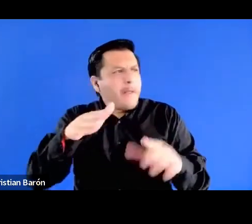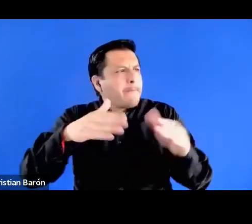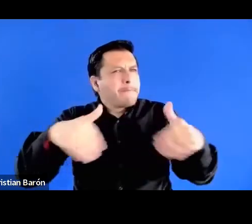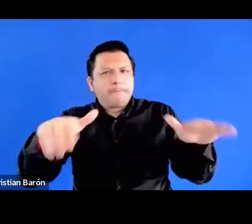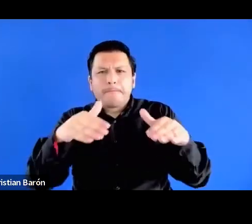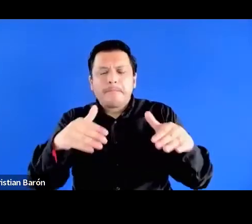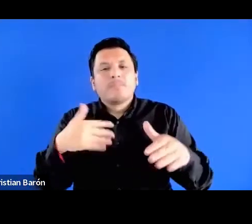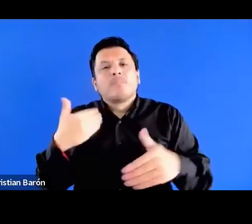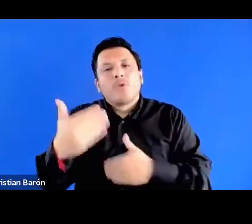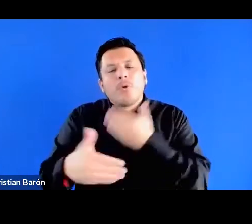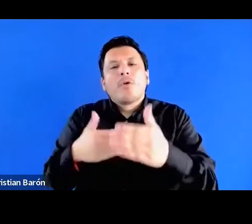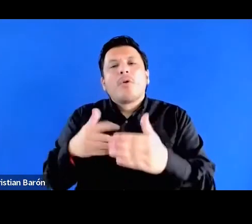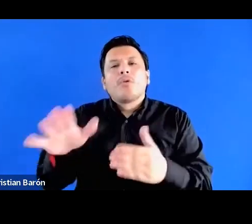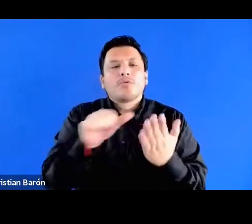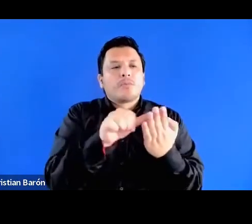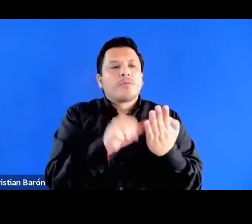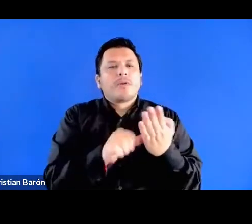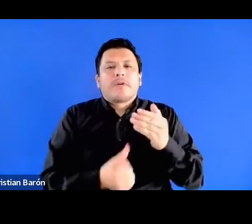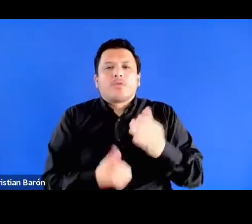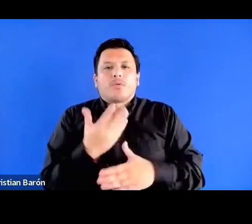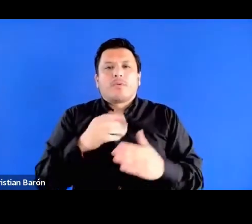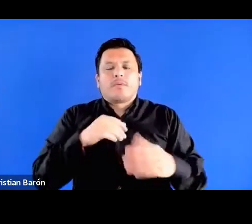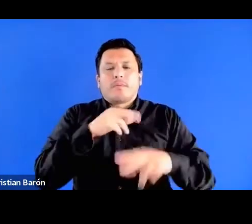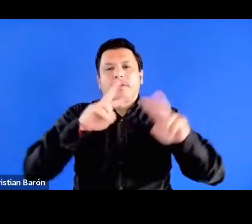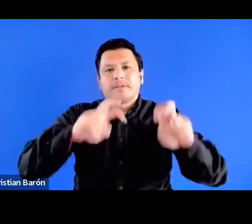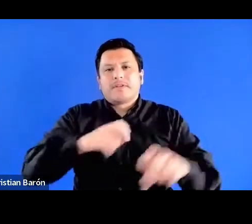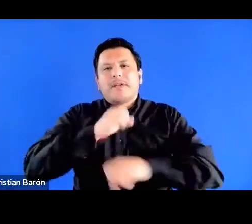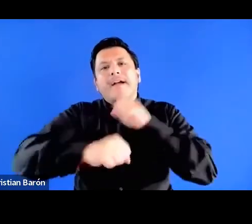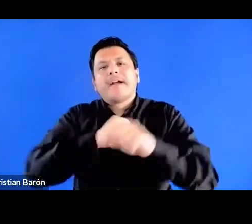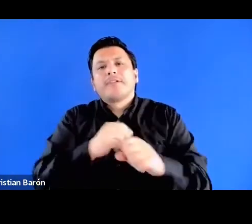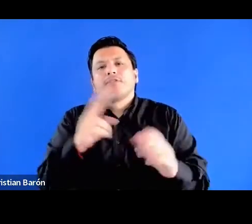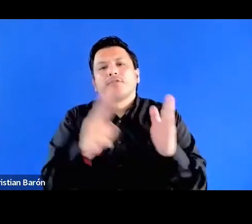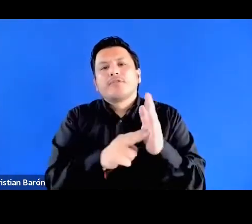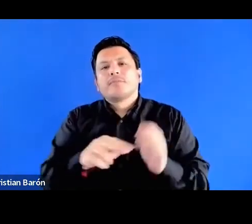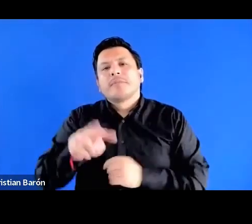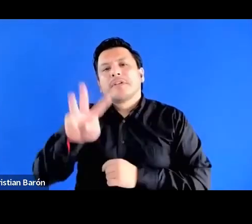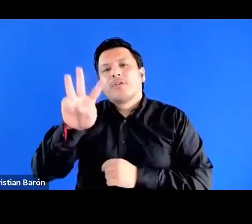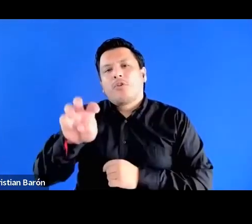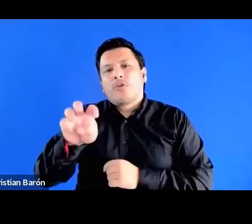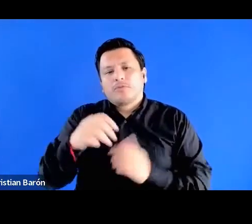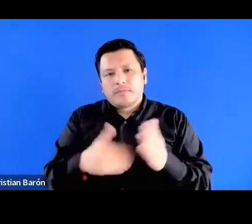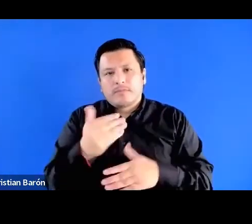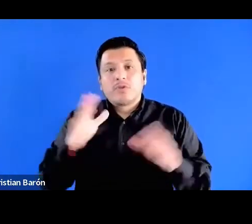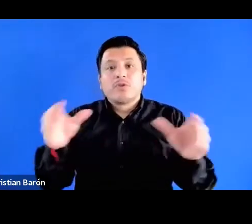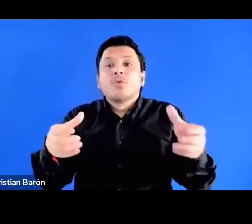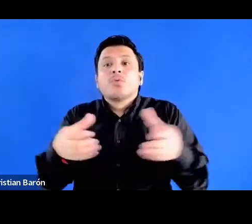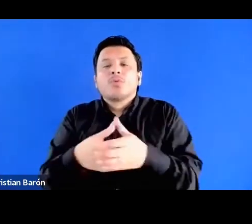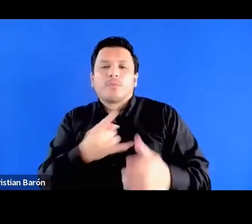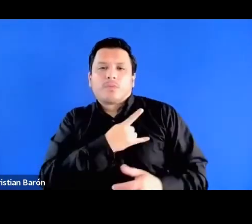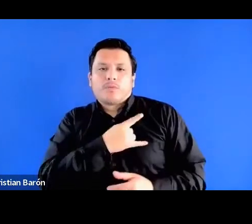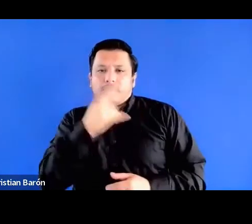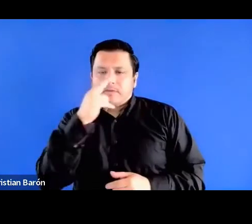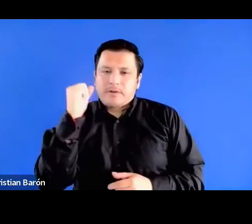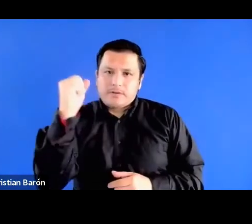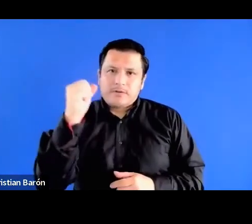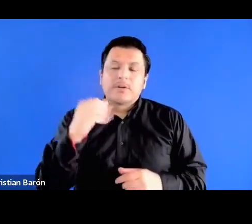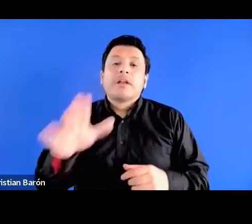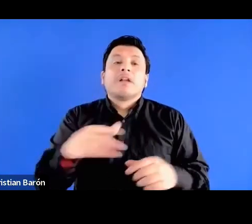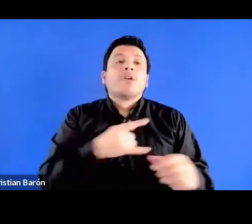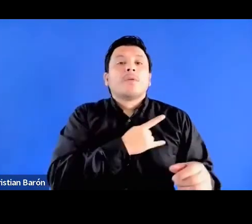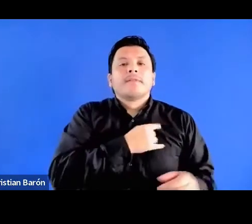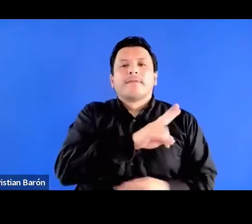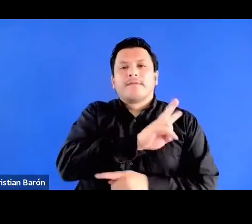con un programa de investigación que emprendimos en 2008 con equipos de la Universidad Nacional y de la Universidad del Valle